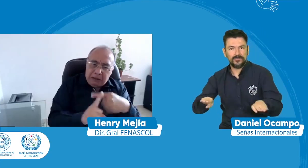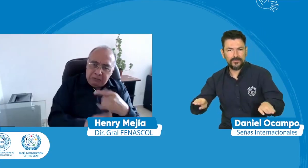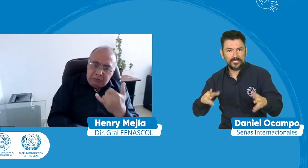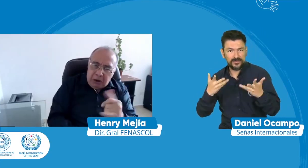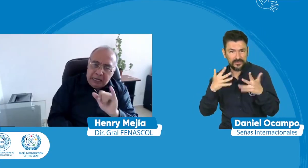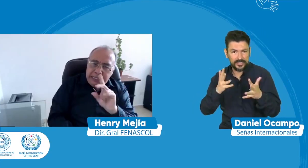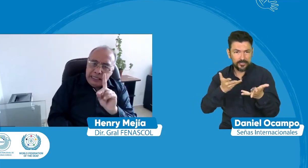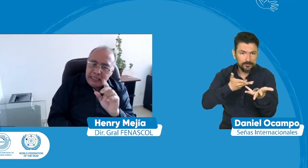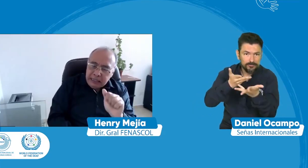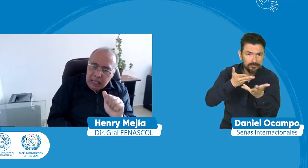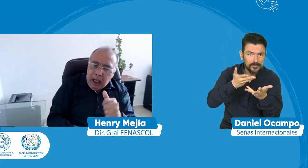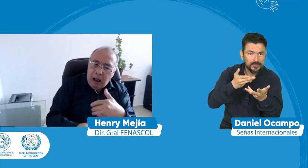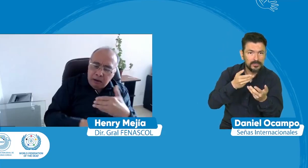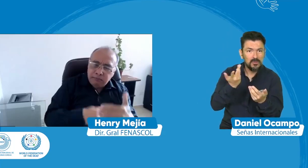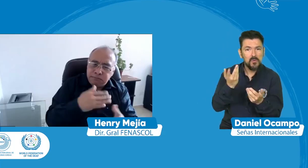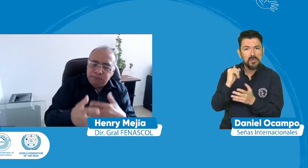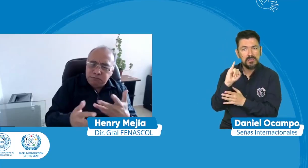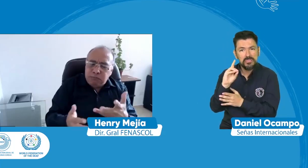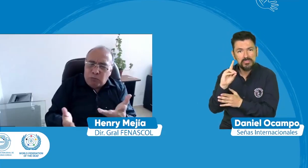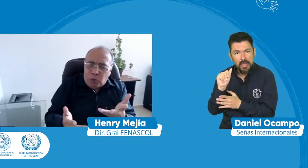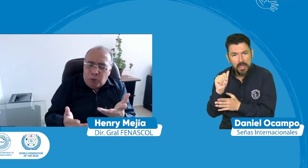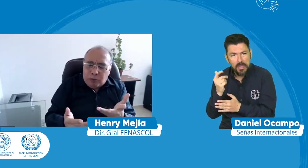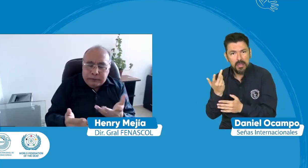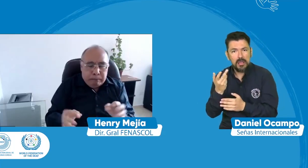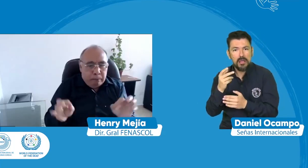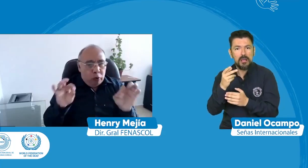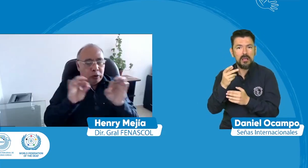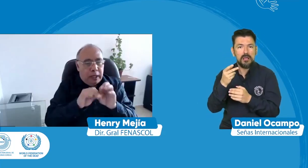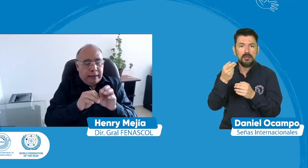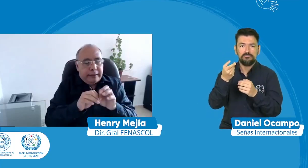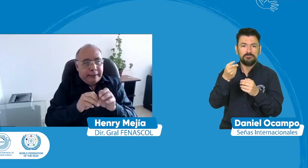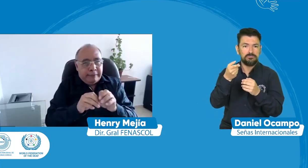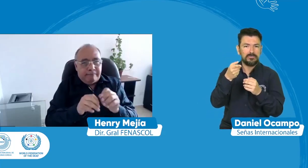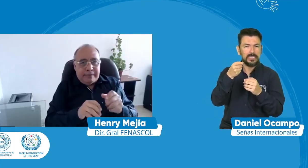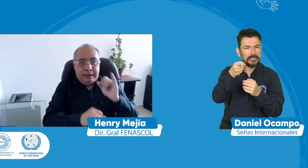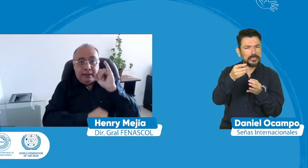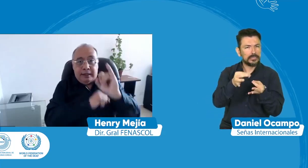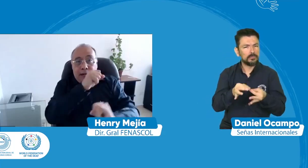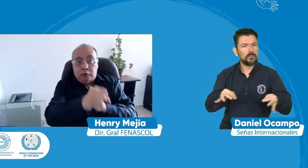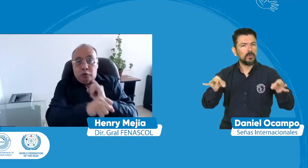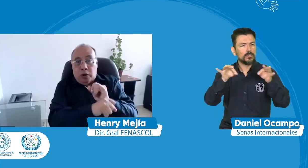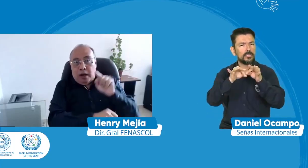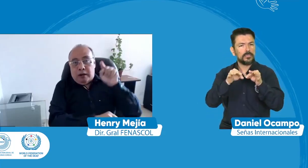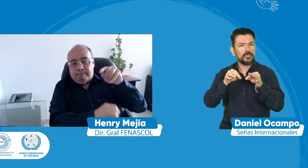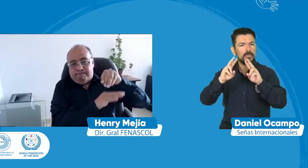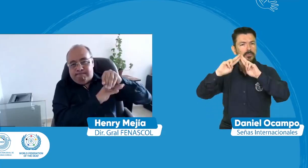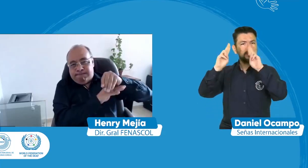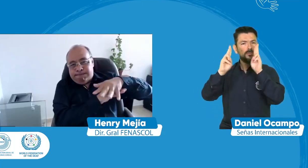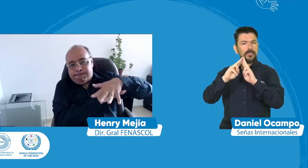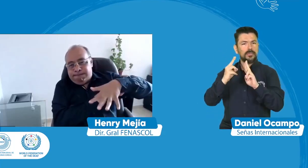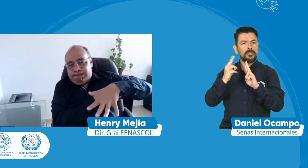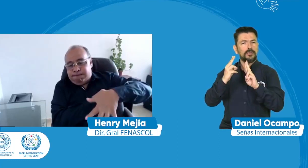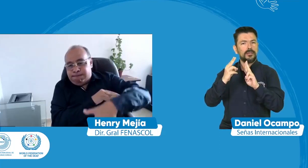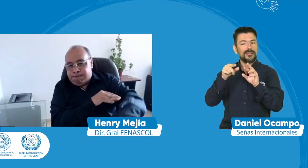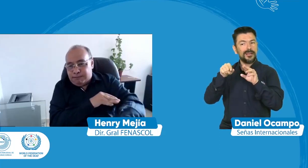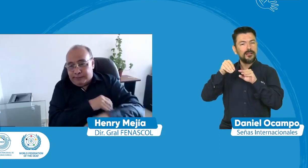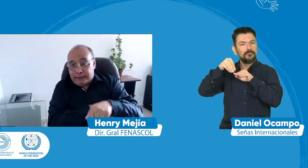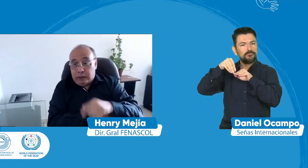UNICEF como estos procesos de gran importancia pues para las personas sordas a nivel